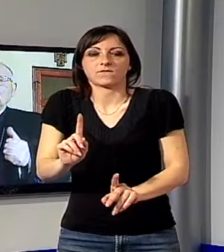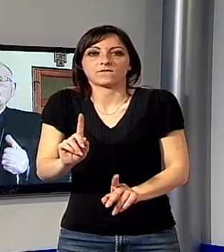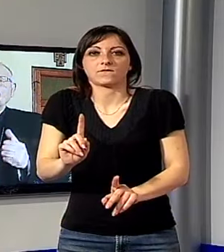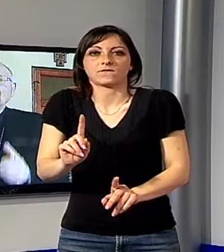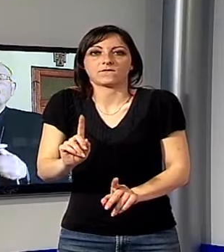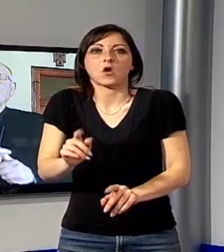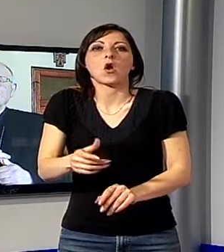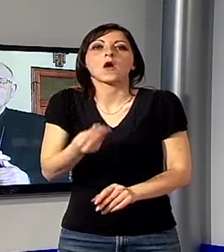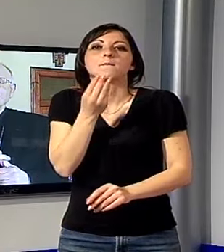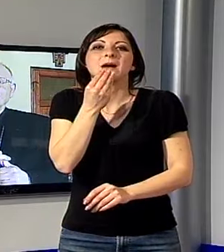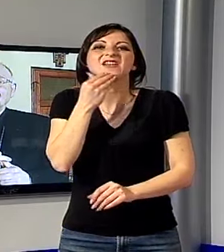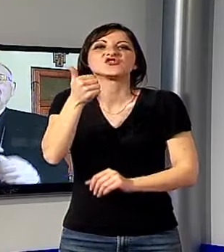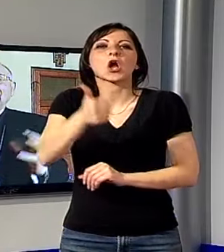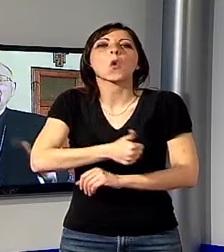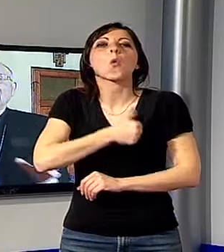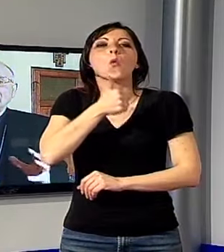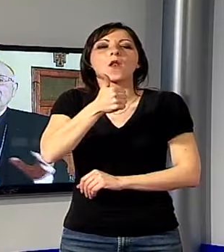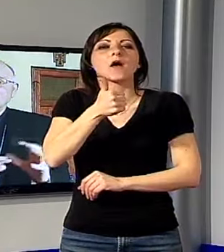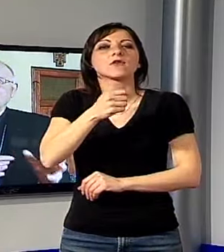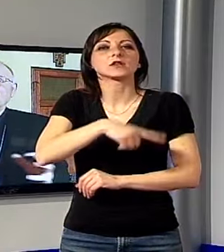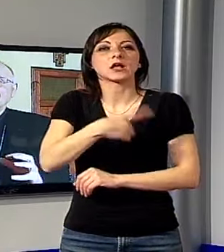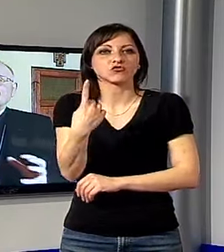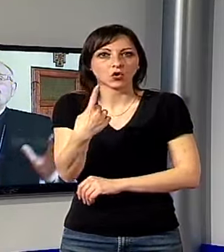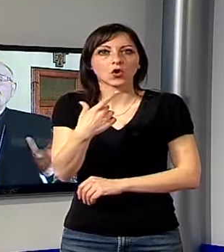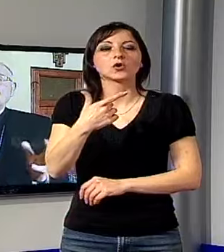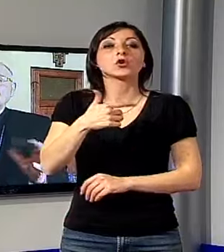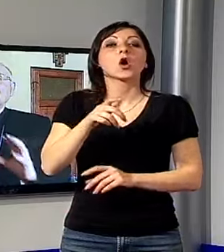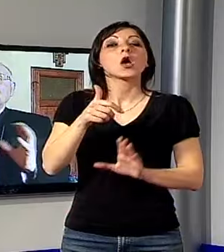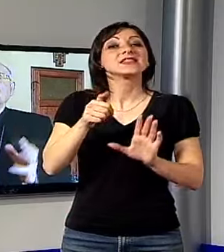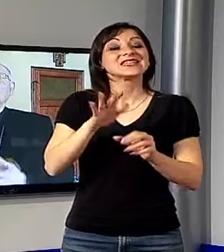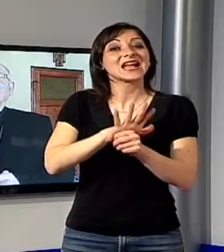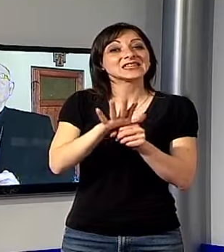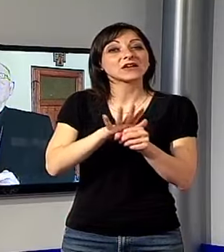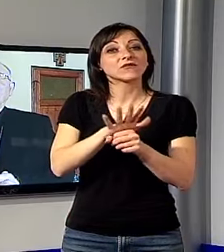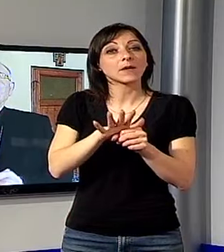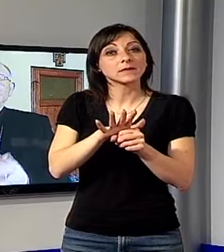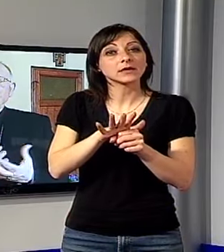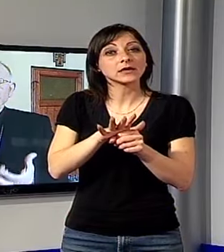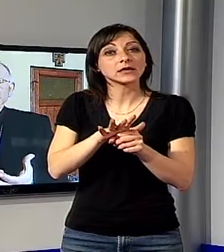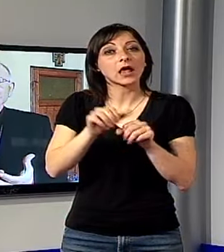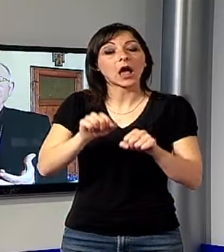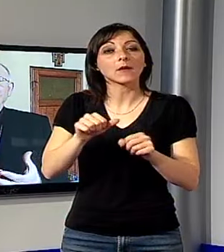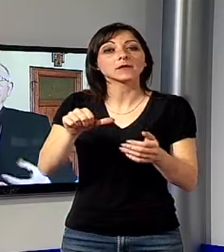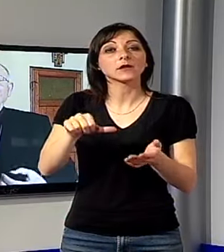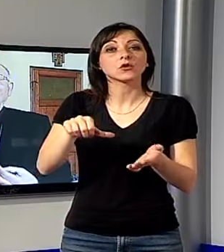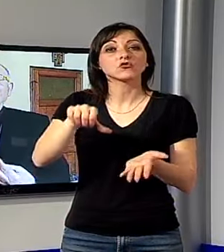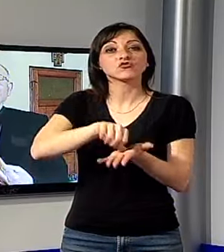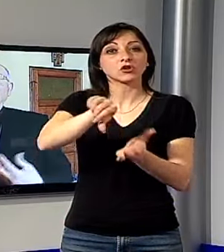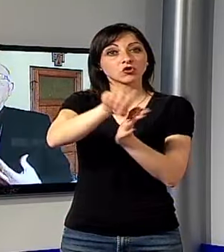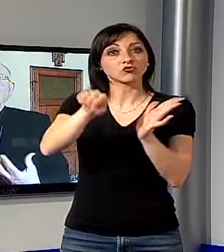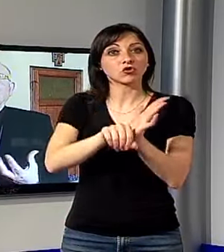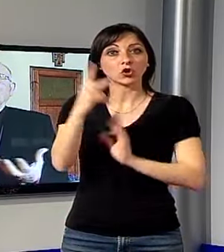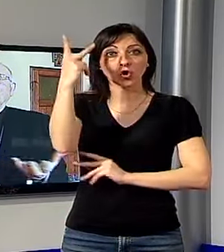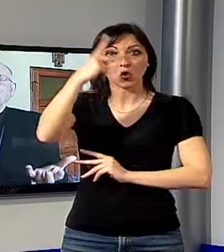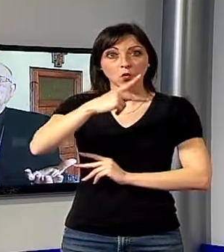solo un pasto al giorno, 60 famiglie con bambini così e che vivono così solo nel centro storico. Il crembiule di Santa Zita è